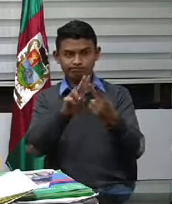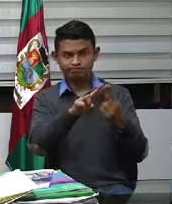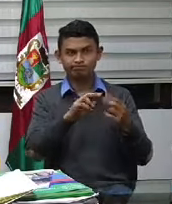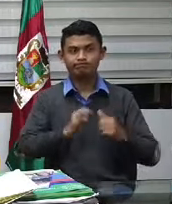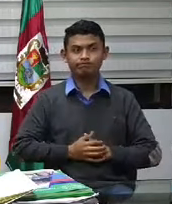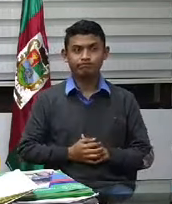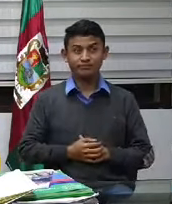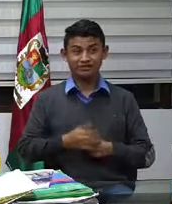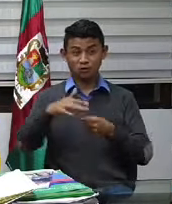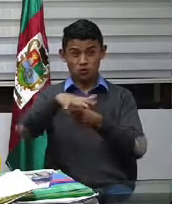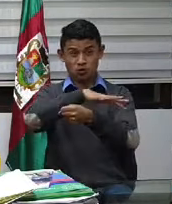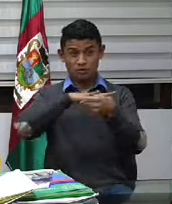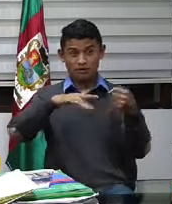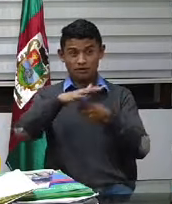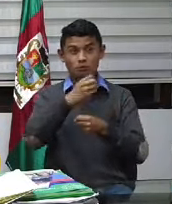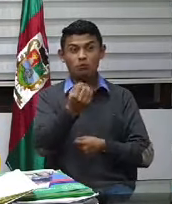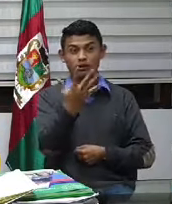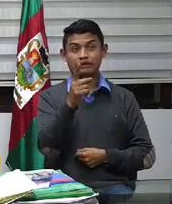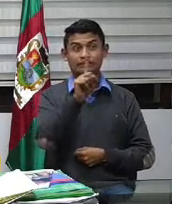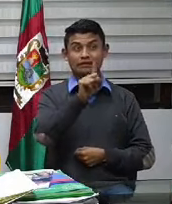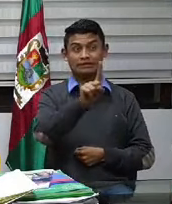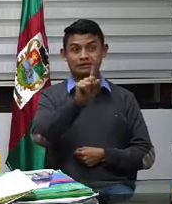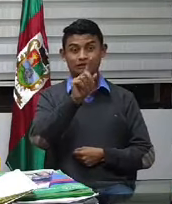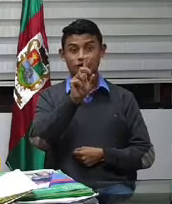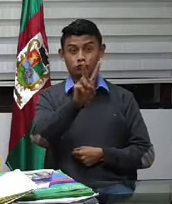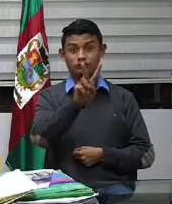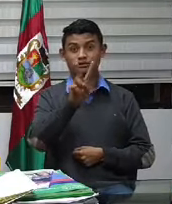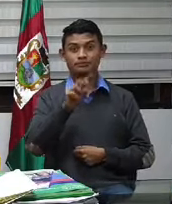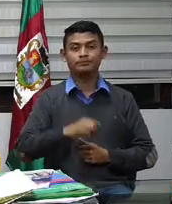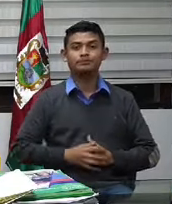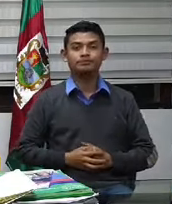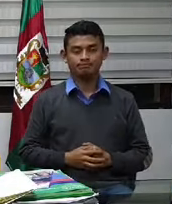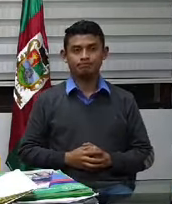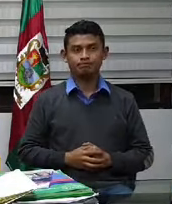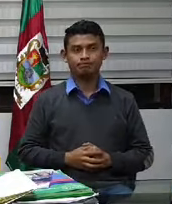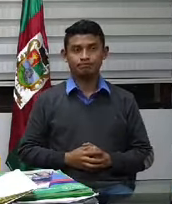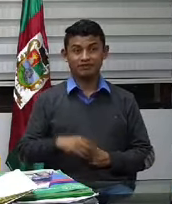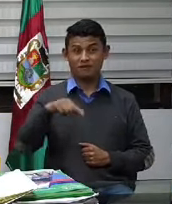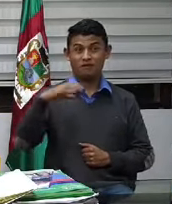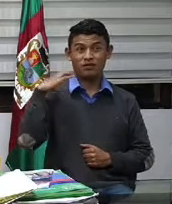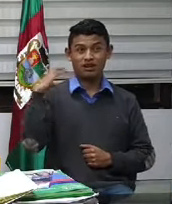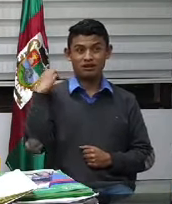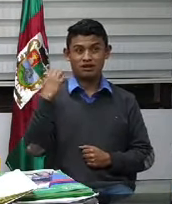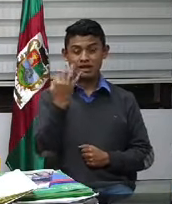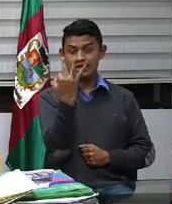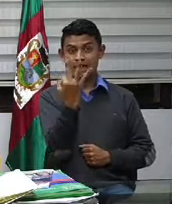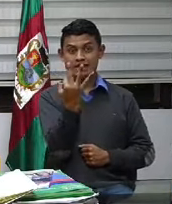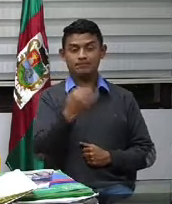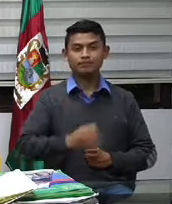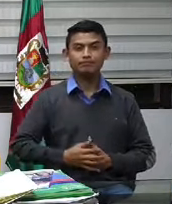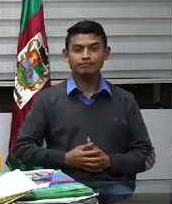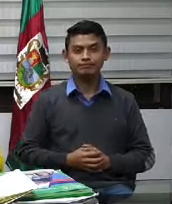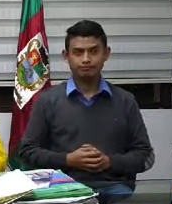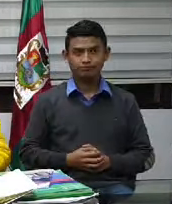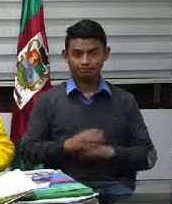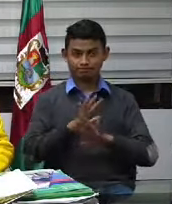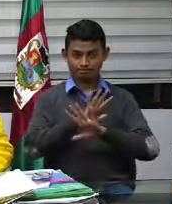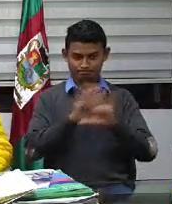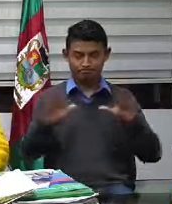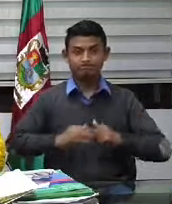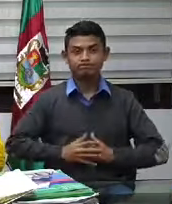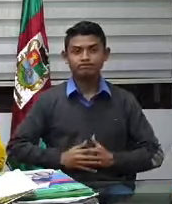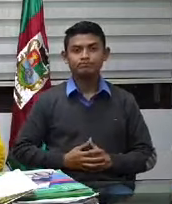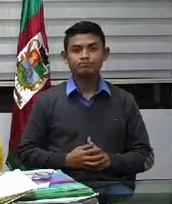Marca tenemos 112 casos y en facultativa 3 casos. Actualmente tenemos 3 casos, que era lo que les decía pues